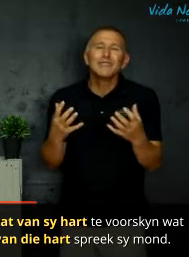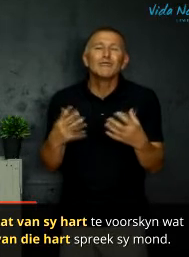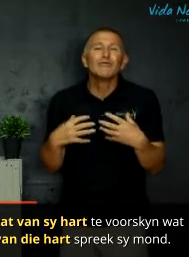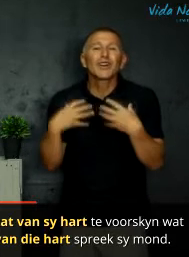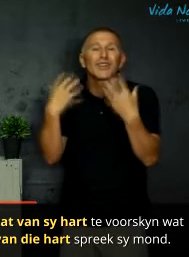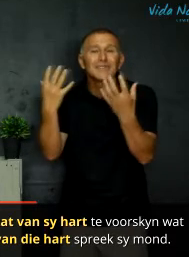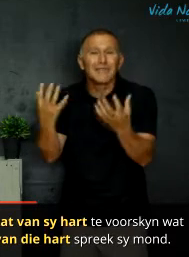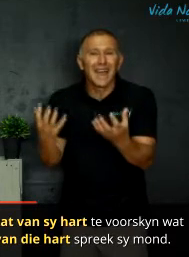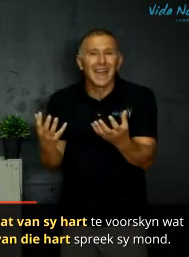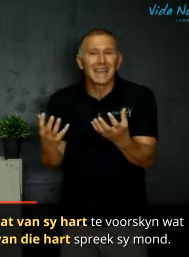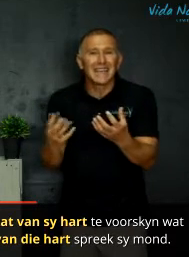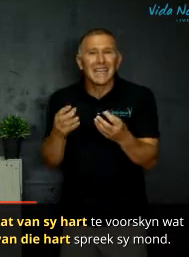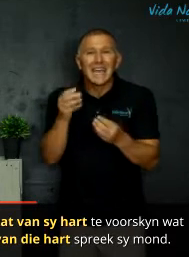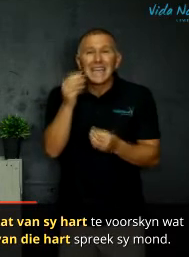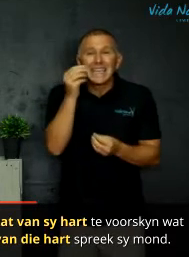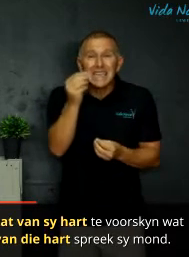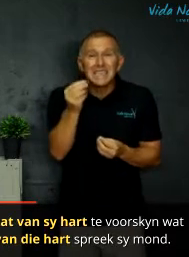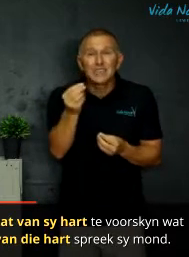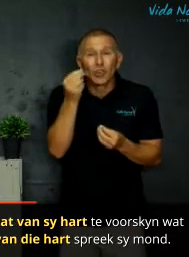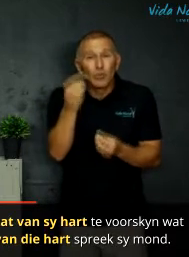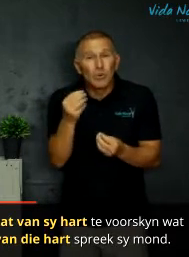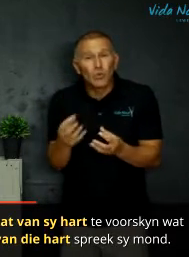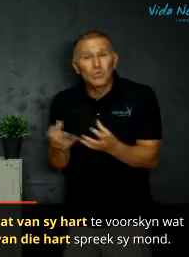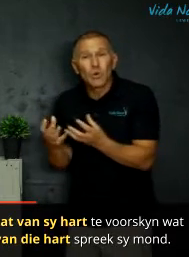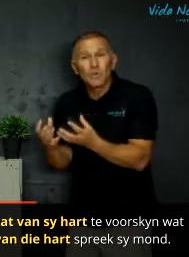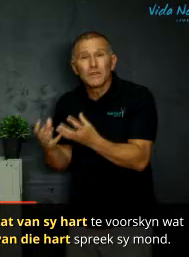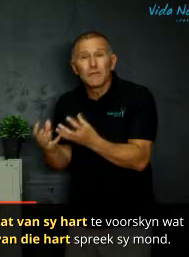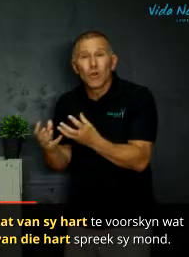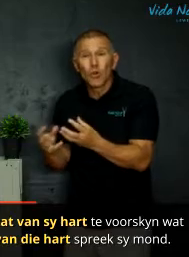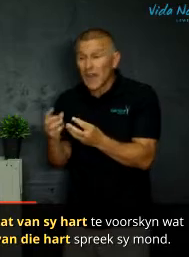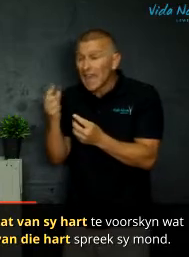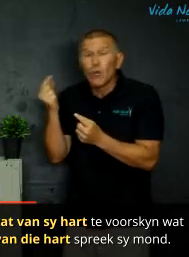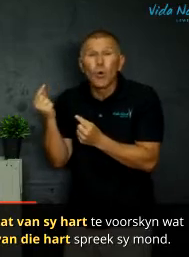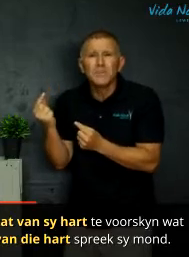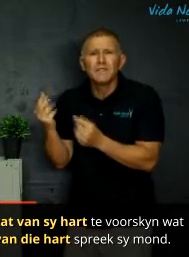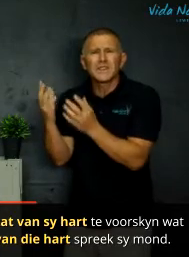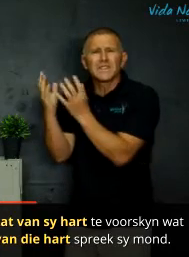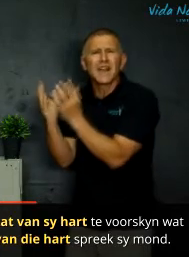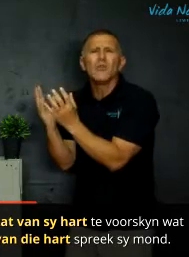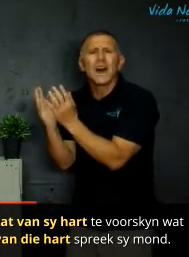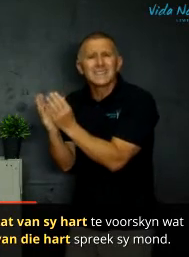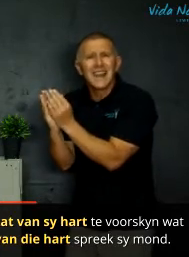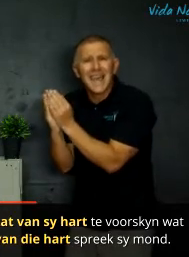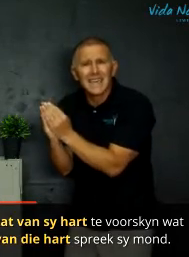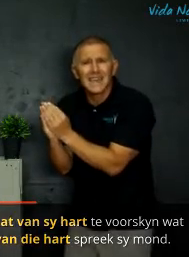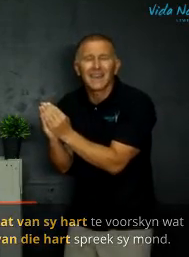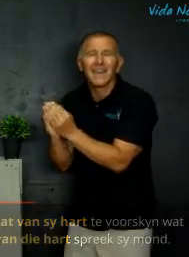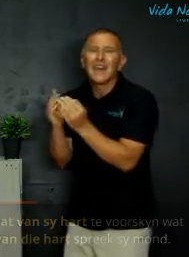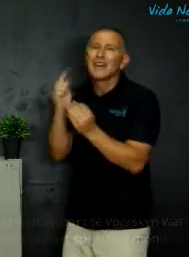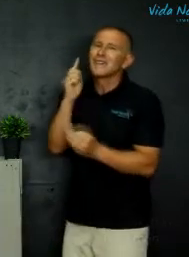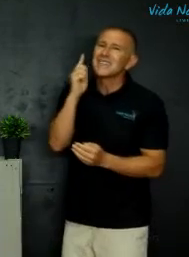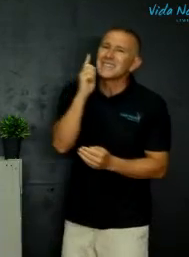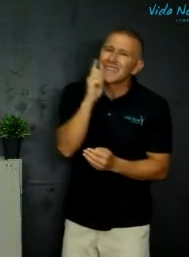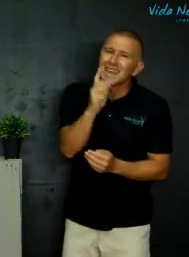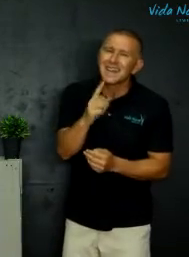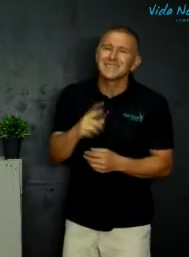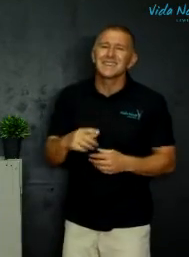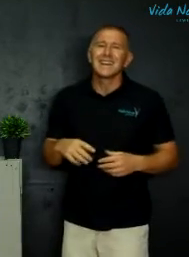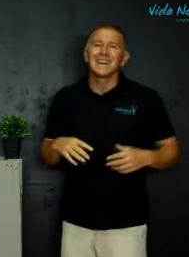nie hoe vruchte werken jesus roep ons om hom te volg en hom te vertrou as leier want hy is die enigste een